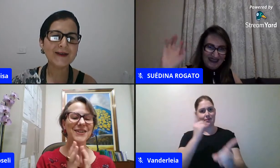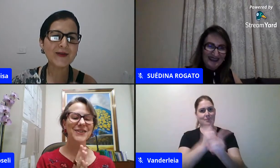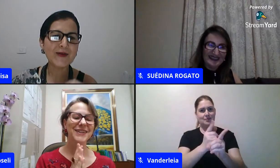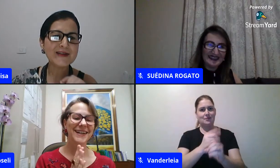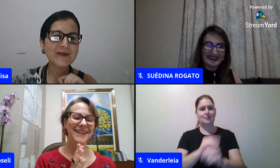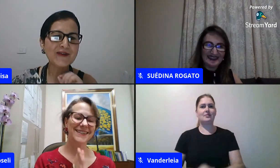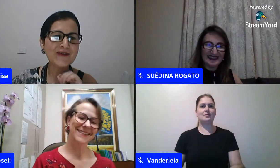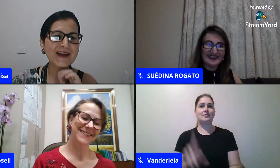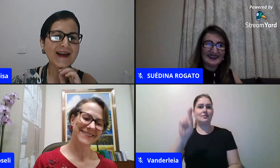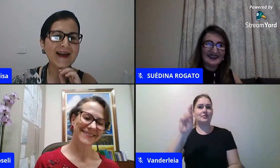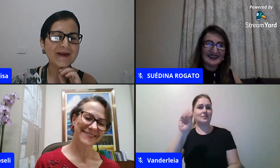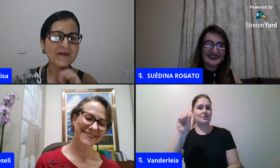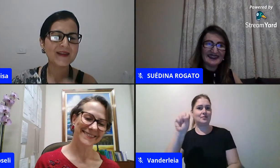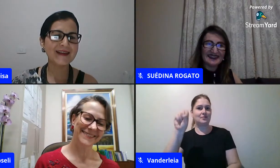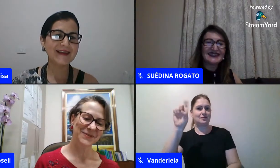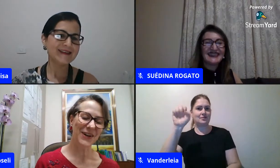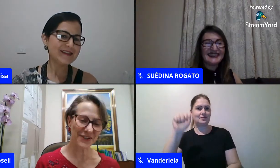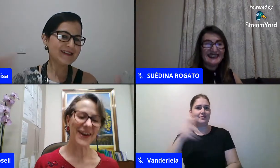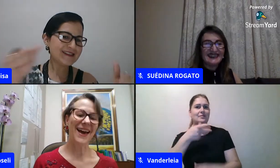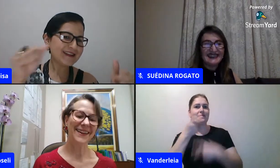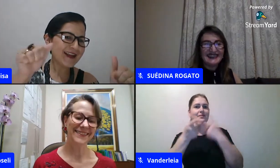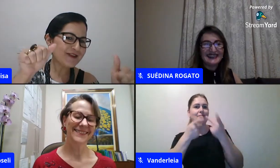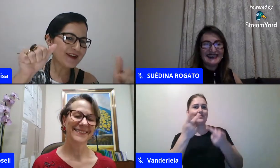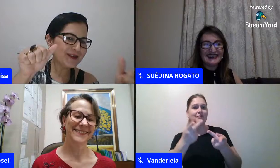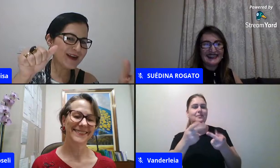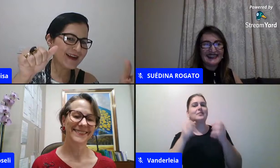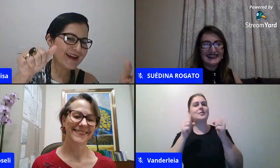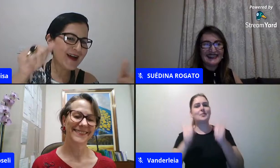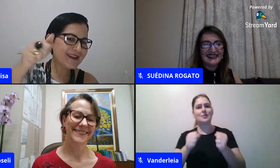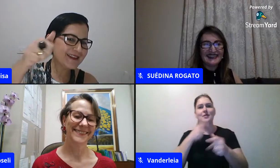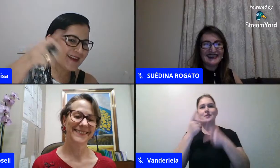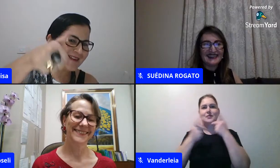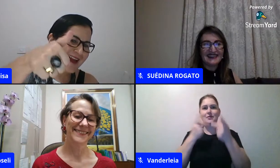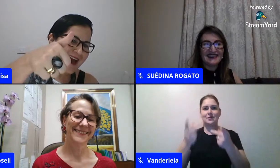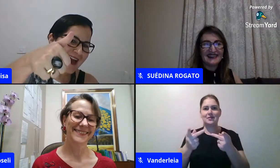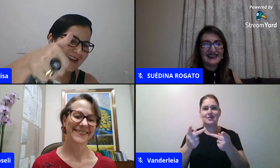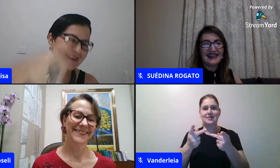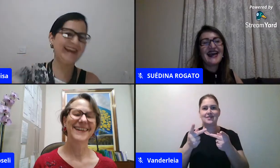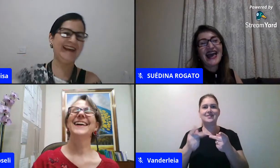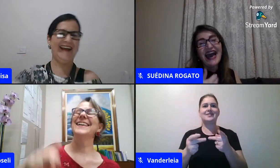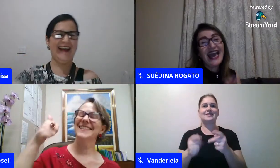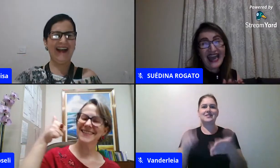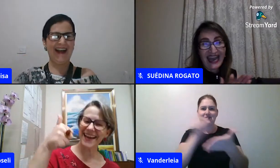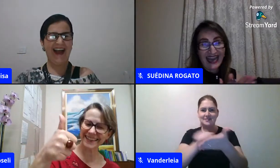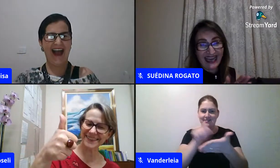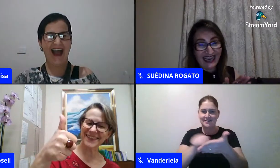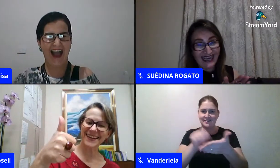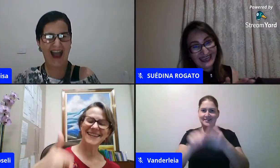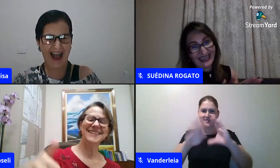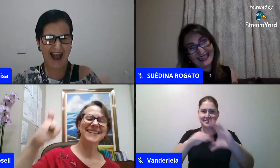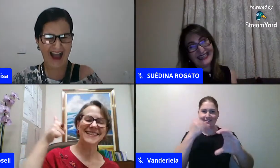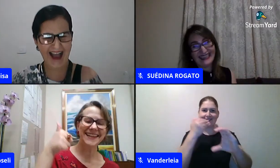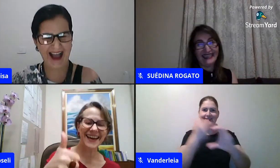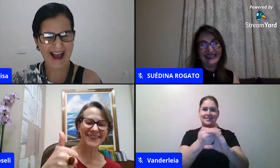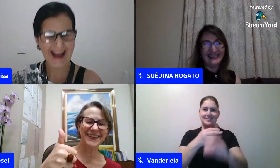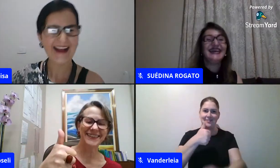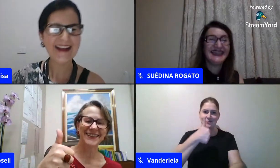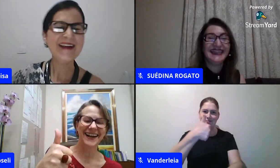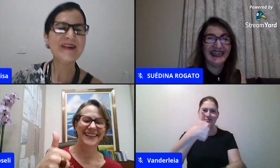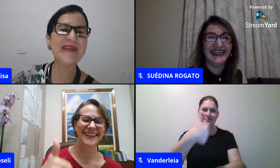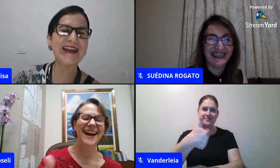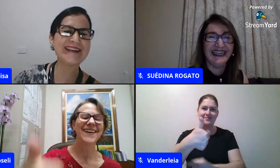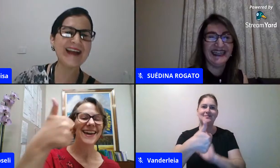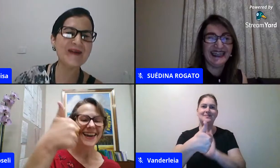beijo Roseli eu tenho uma coisa para falar se inscreva no canal e dê um like